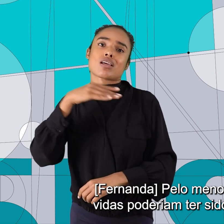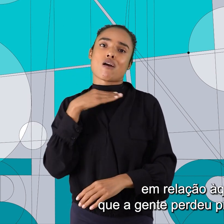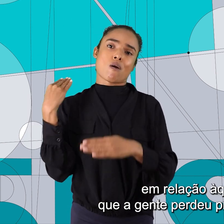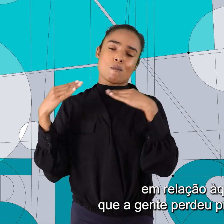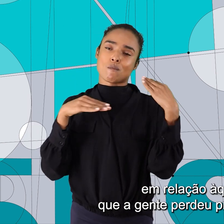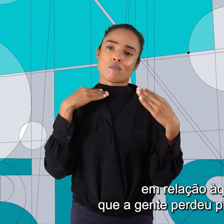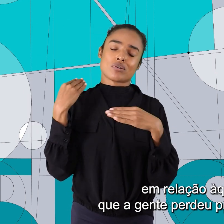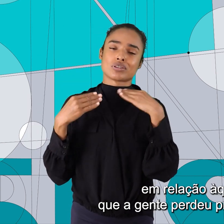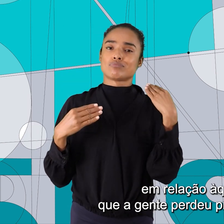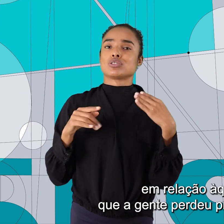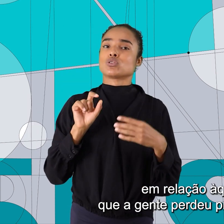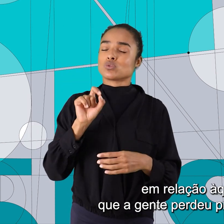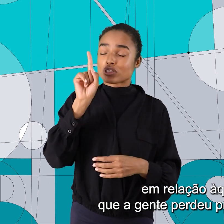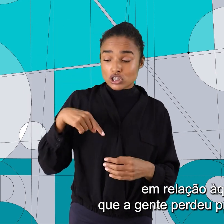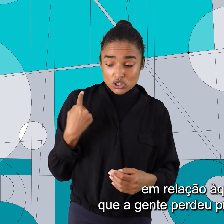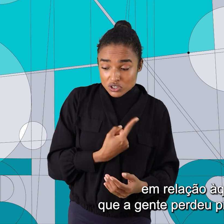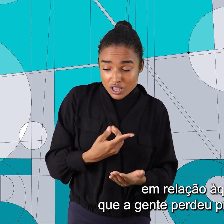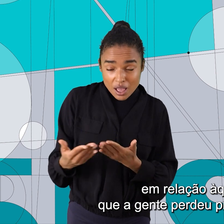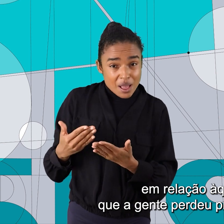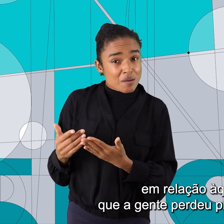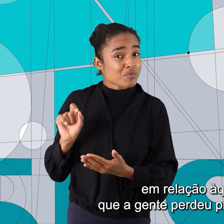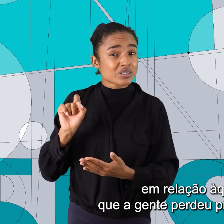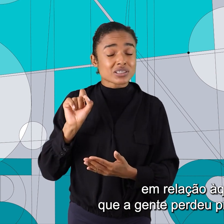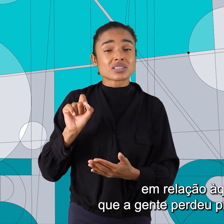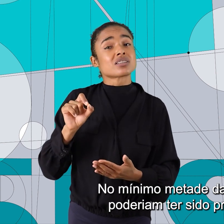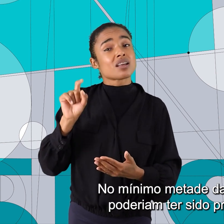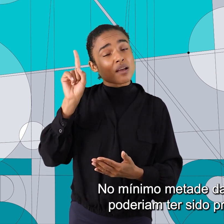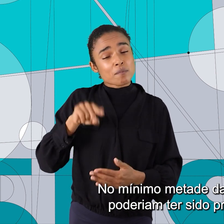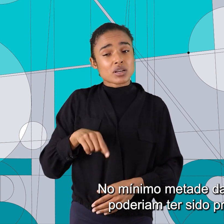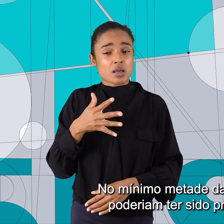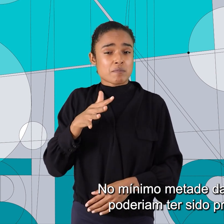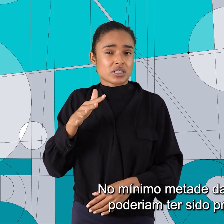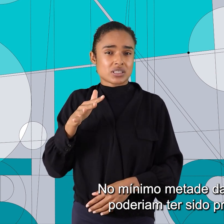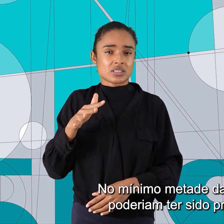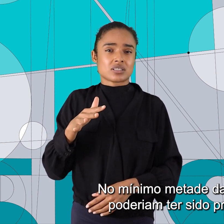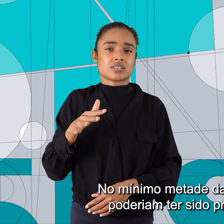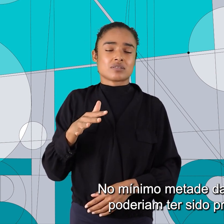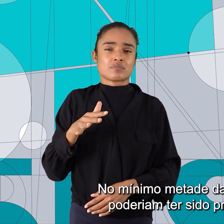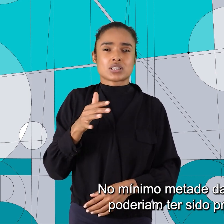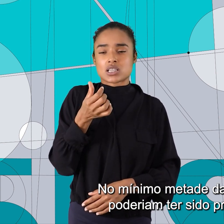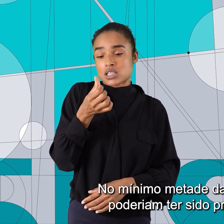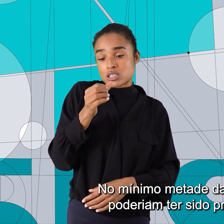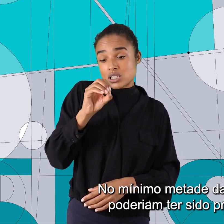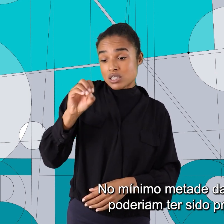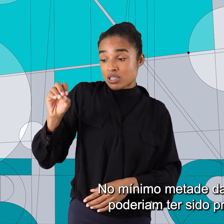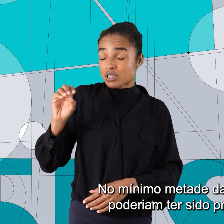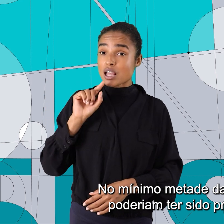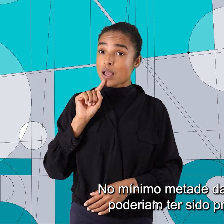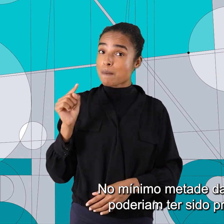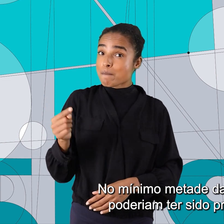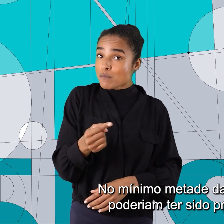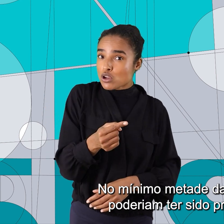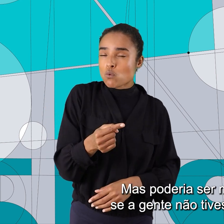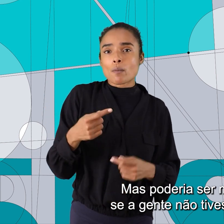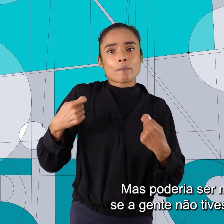preservadas em relação àquelas que a gente perdeu para a pandemia. No mínimo, metade daquelas vidas poderiam ter sido